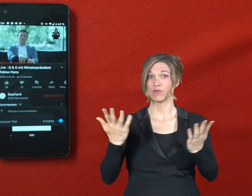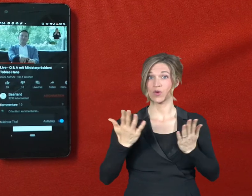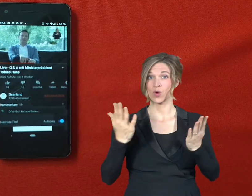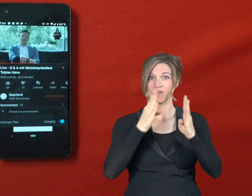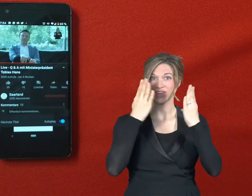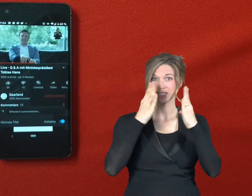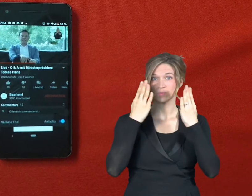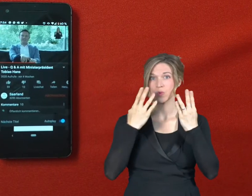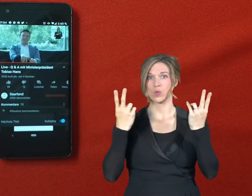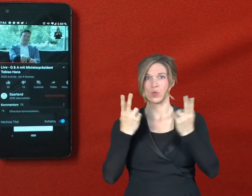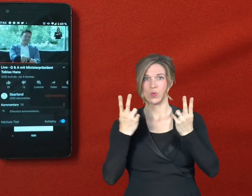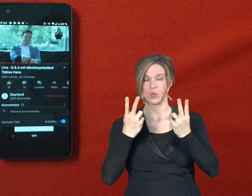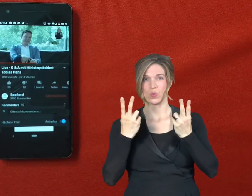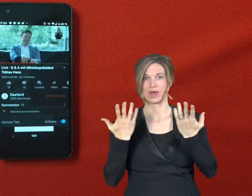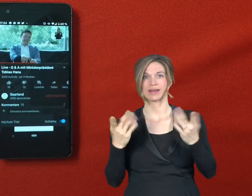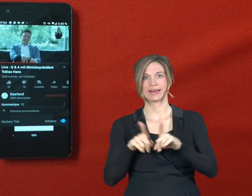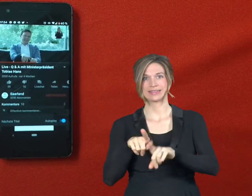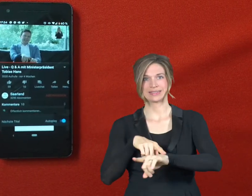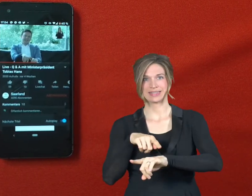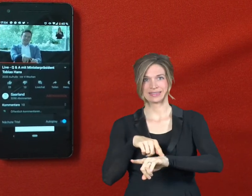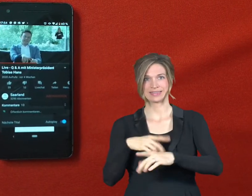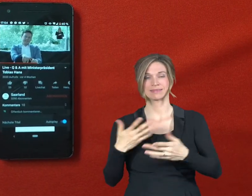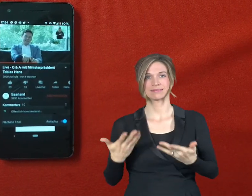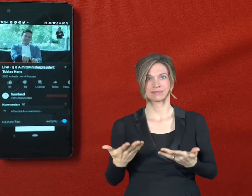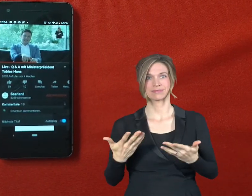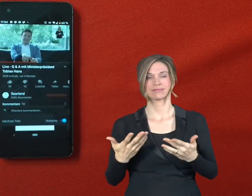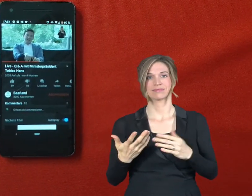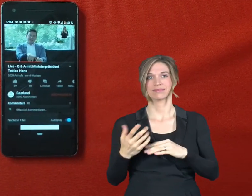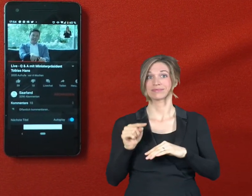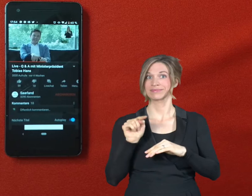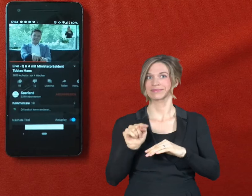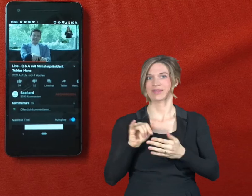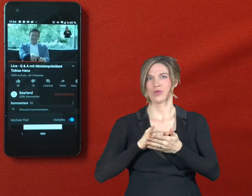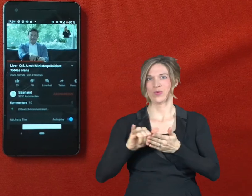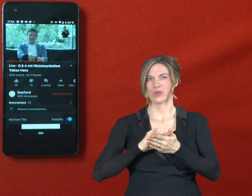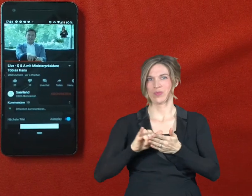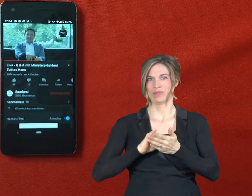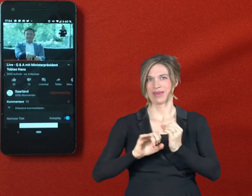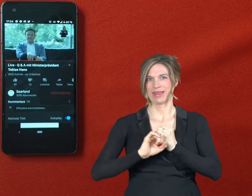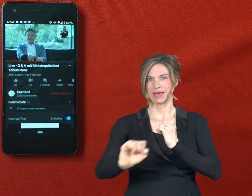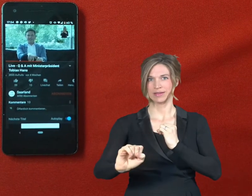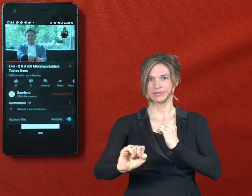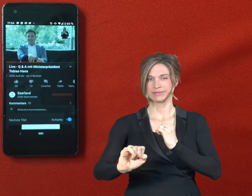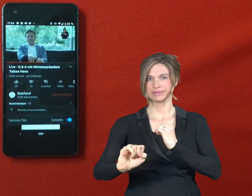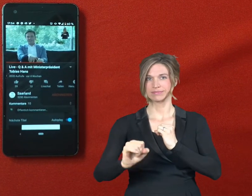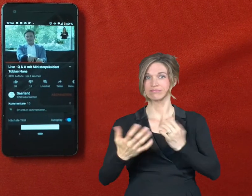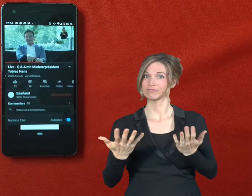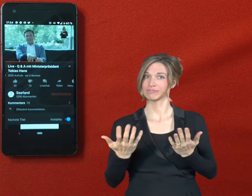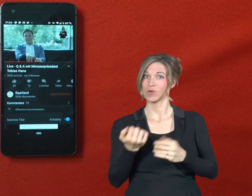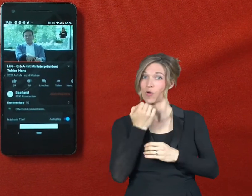gleichzeitig natürlich hier in YouTube. Ich hoffe, der ein oder andere kleine Tipp